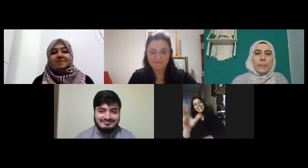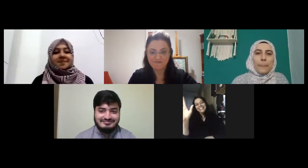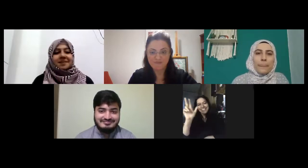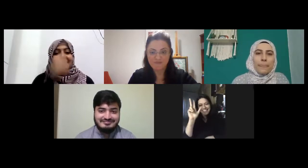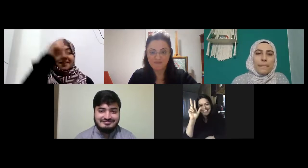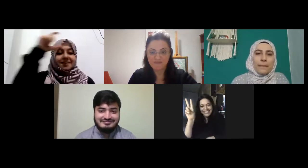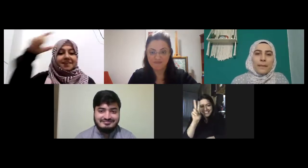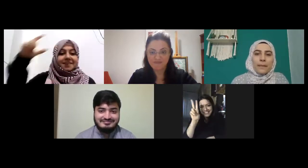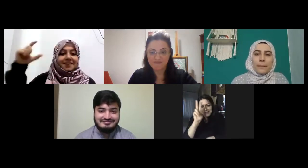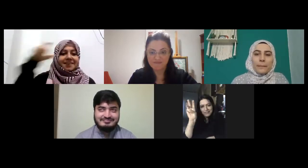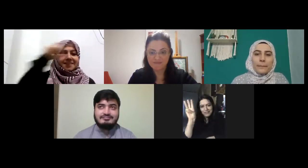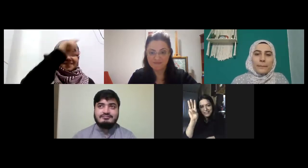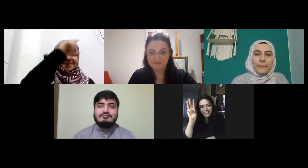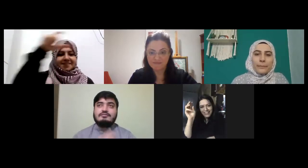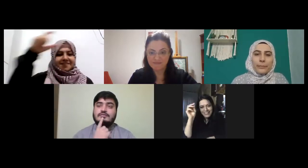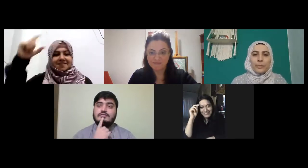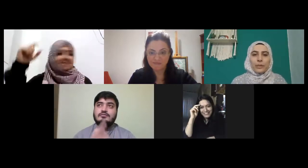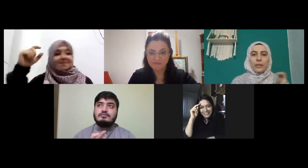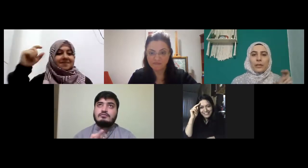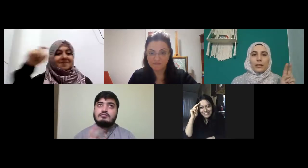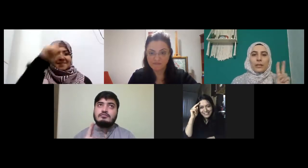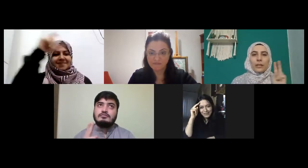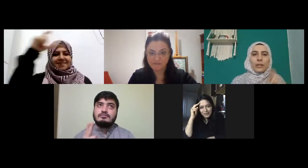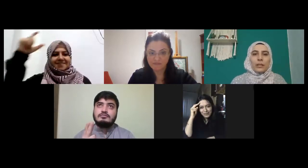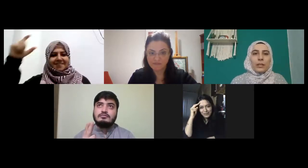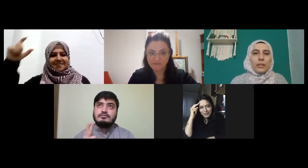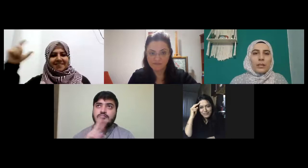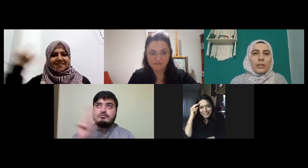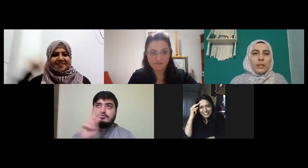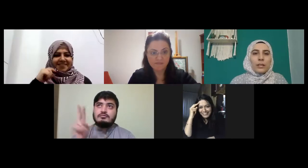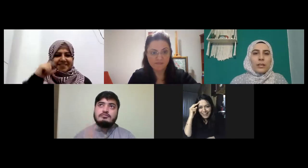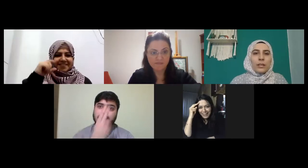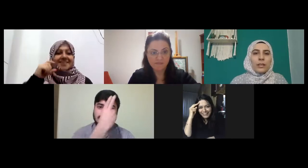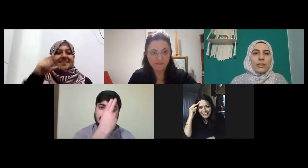yirmi Türkiye Cumhuriyeti nereye aylar